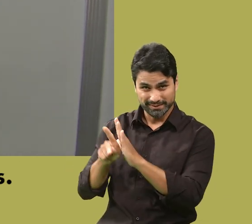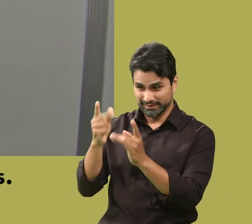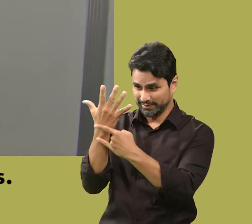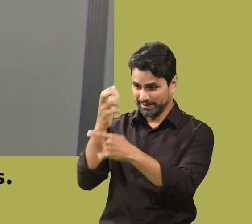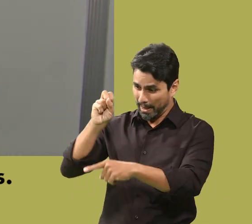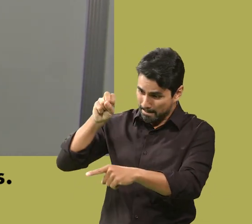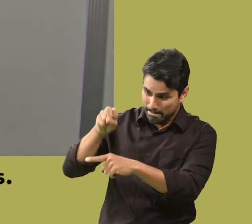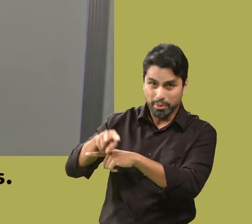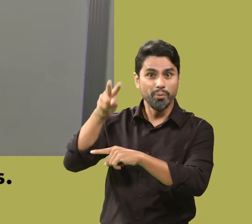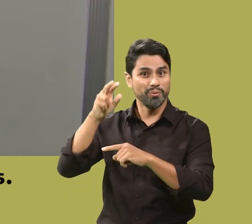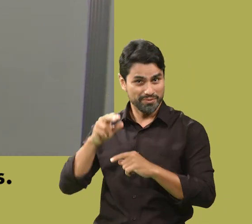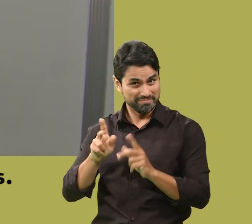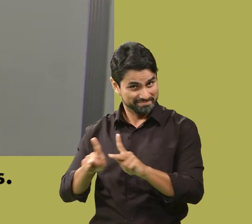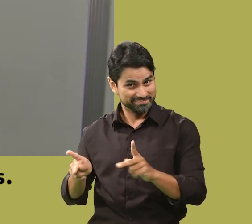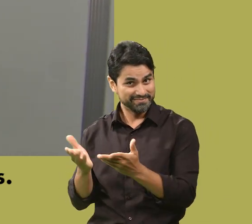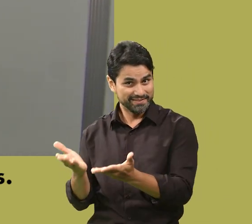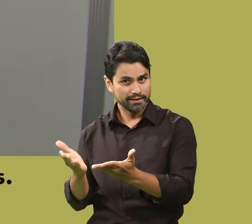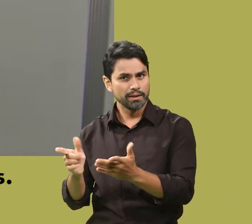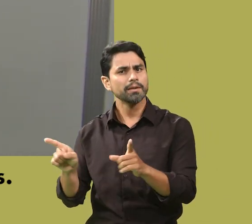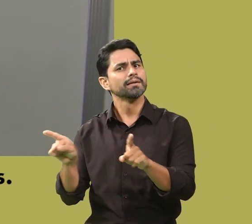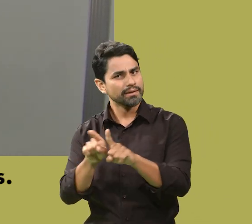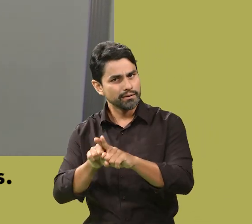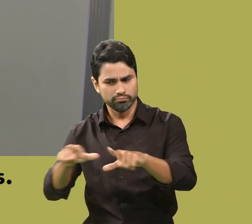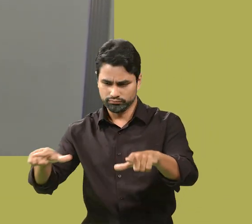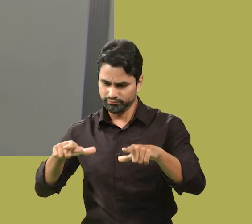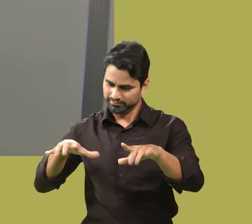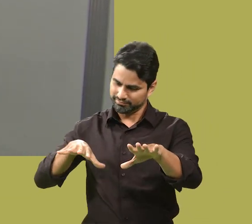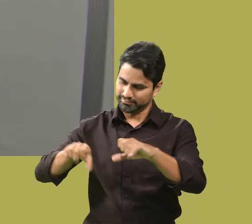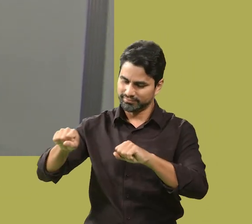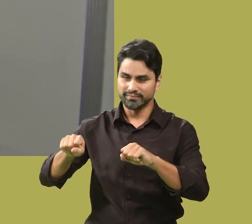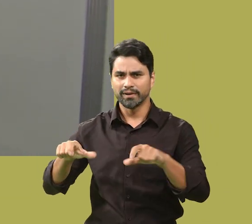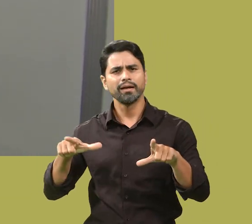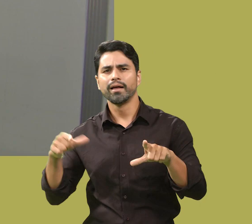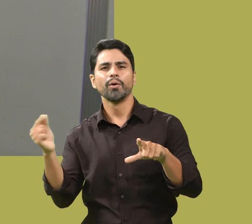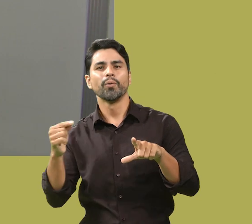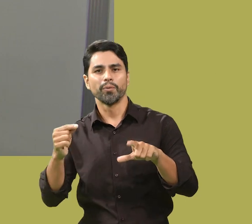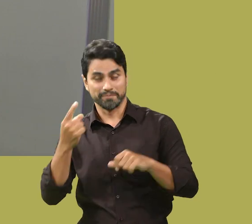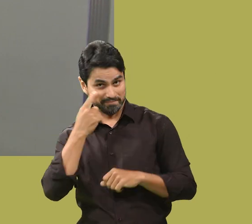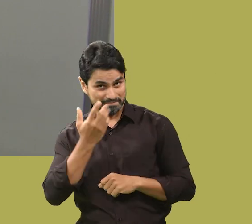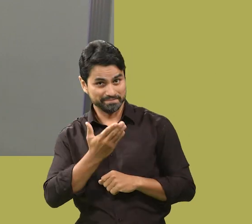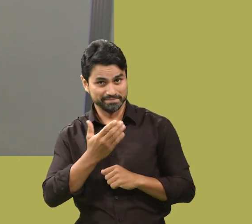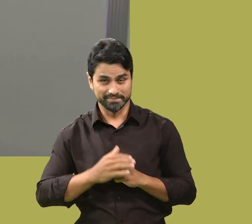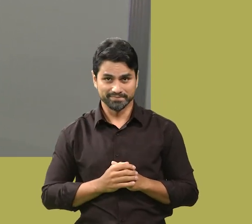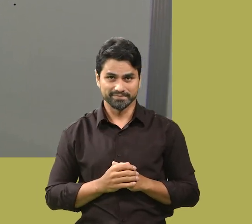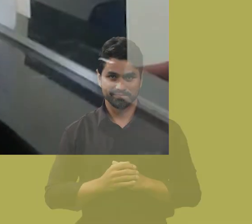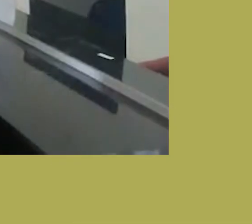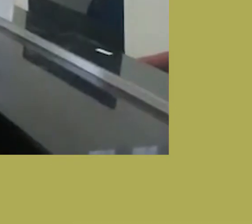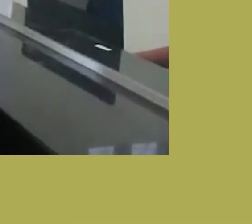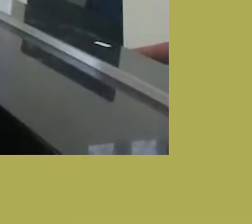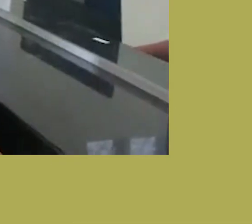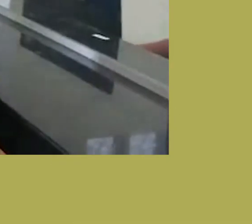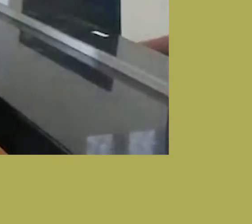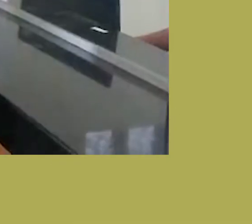barreiras. Além de ser a primeira professora surda, ela agora tem mais um diploma nas mãos.